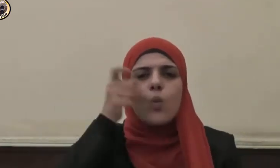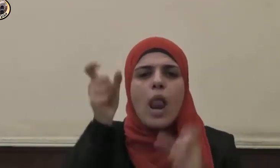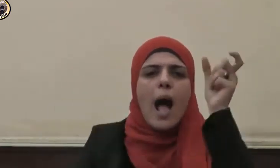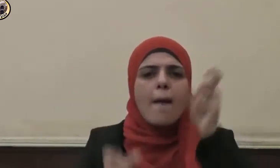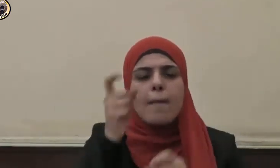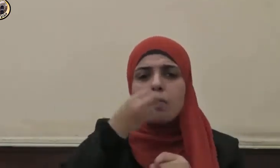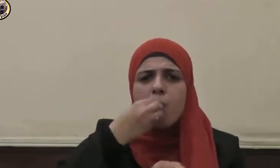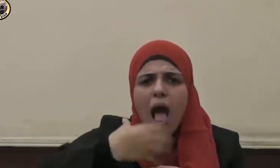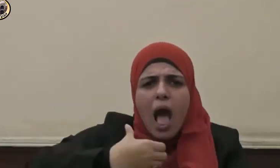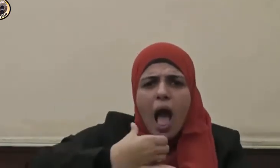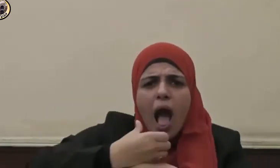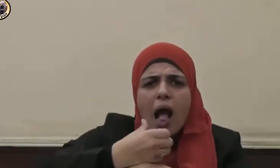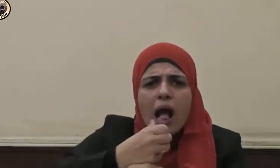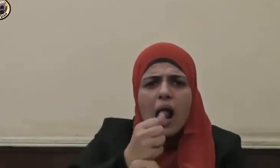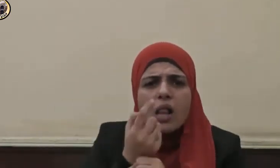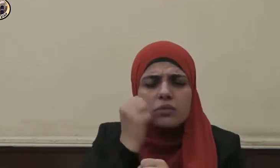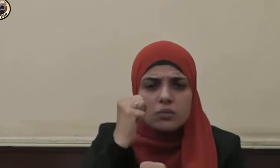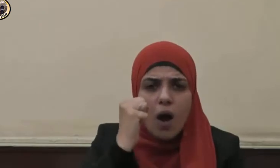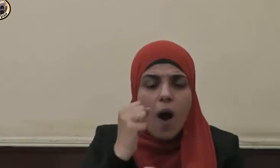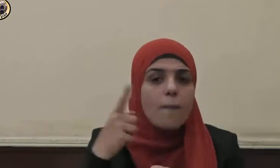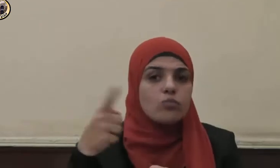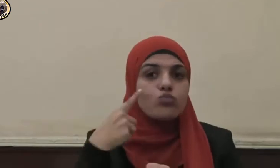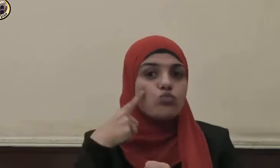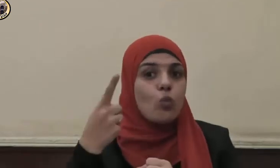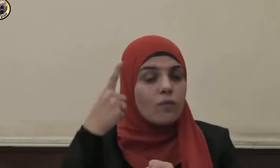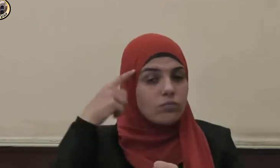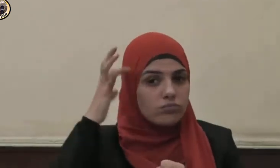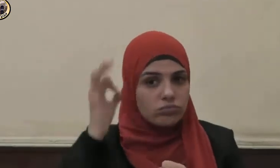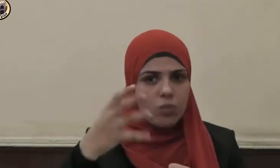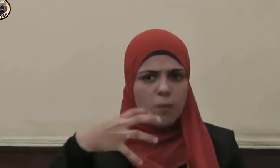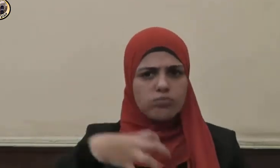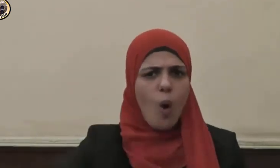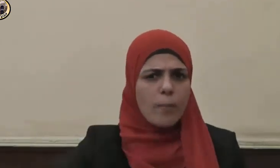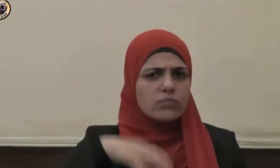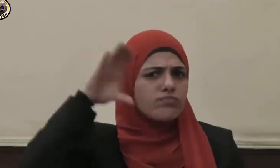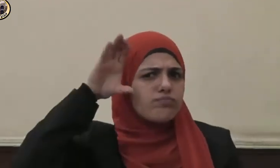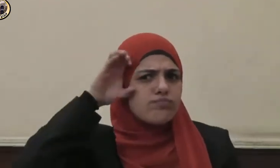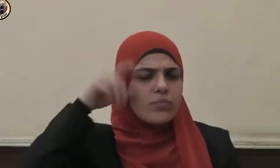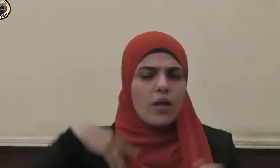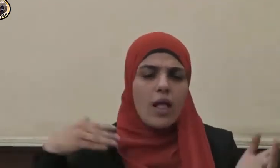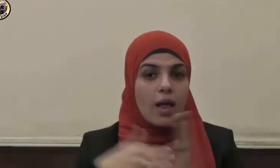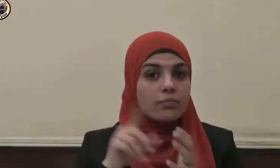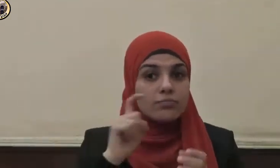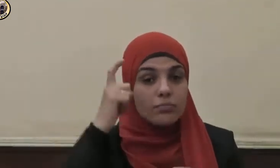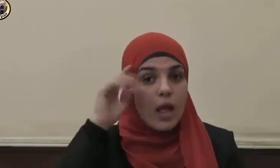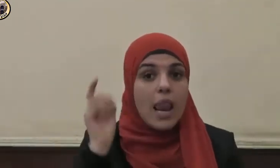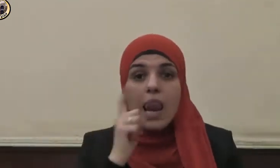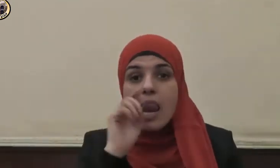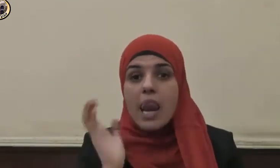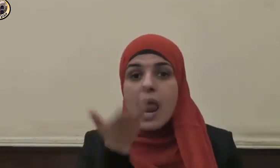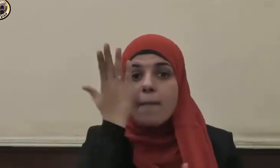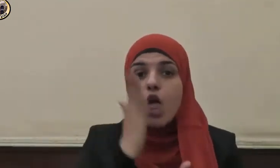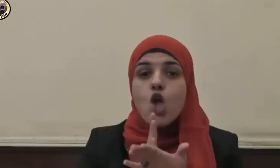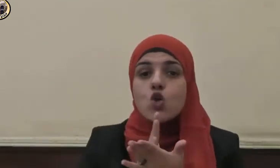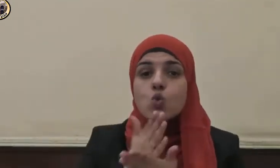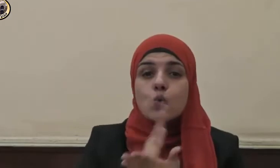مجاعة مهلكة وخطر محدق فقد أخذ نبي الله يوسف